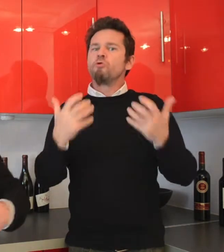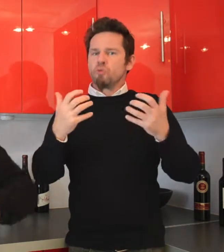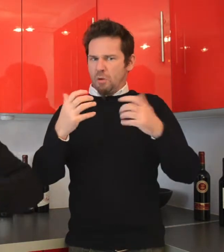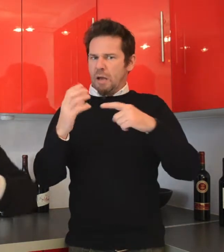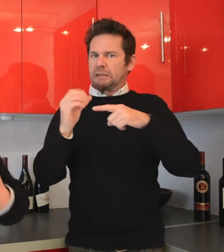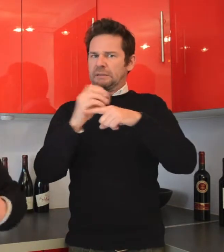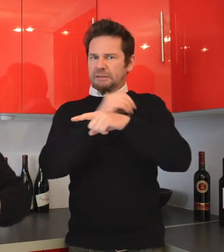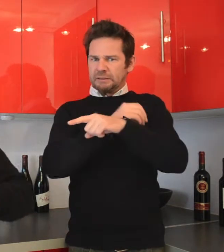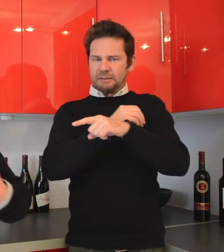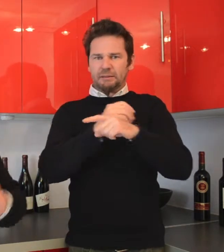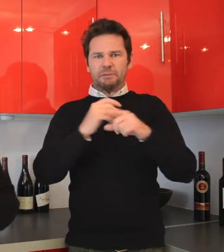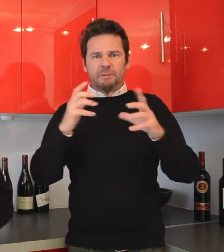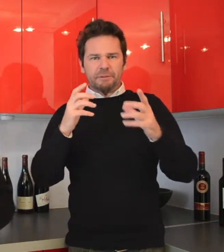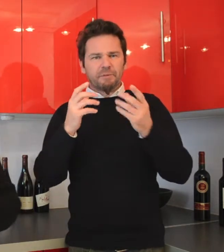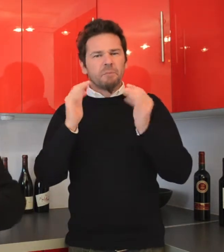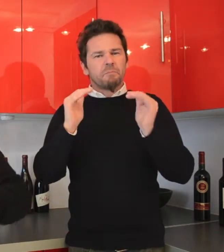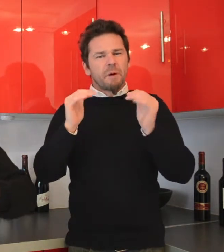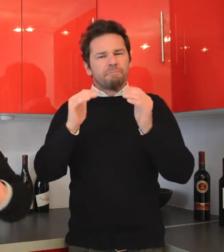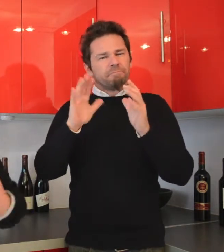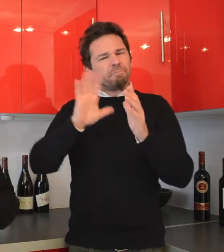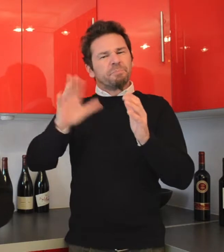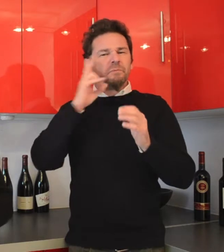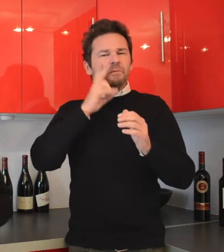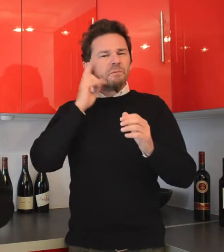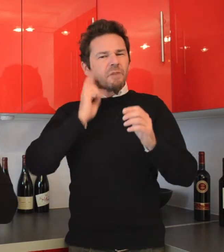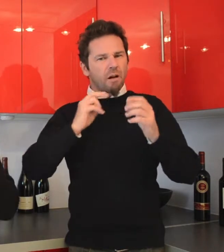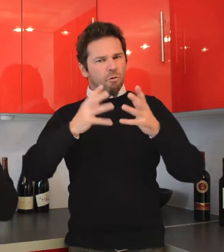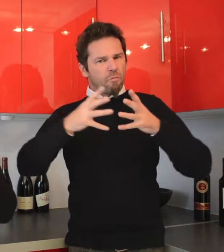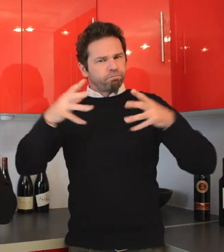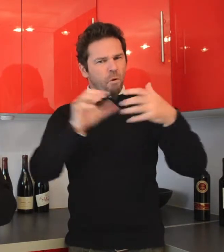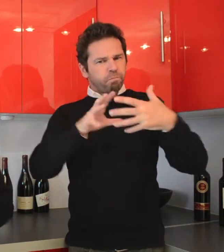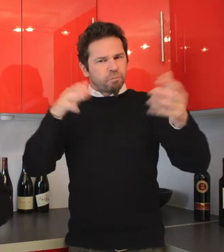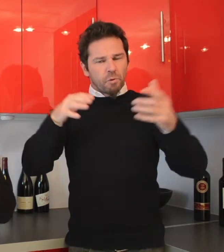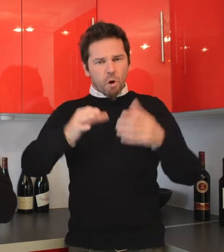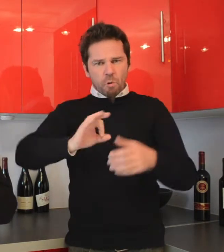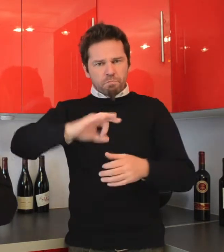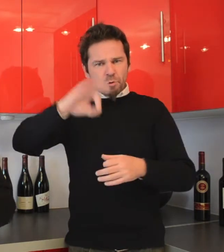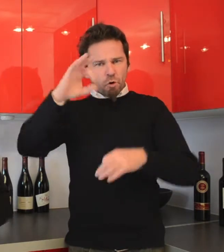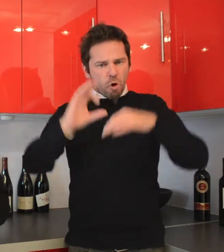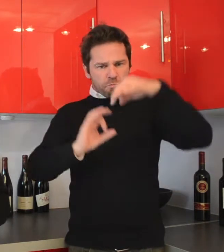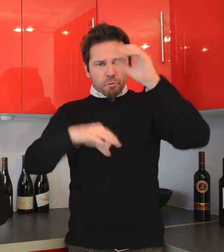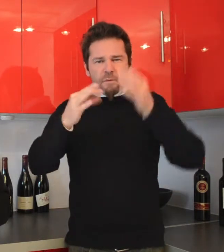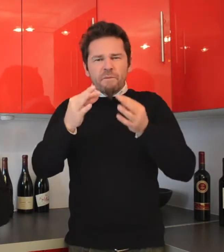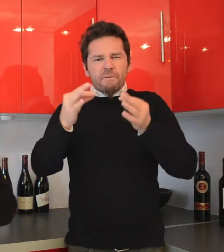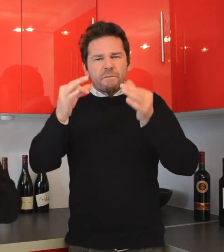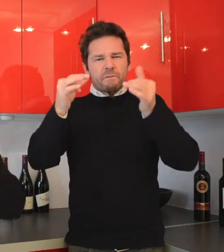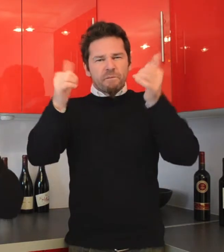assez vineux, qui reste quand même assez ample, avec une jolie bulle très fine qui s'intègre bien dans le vin. Et surtout